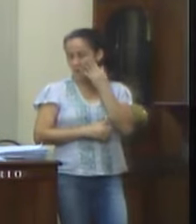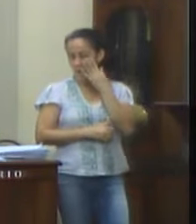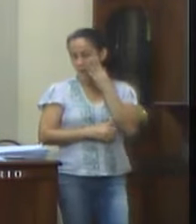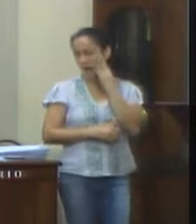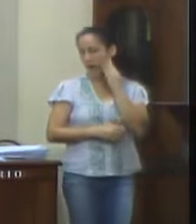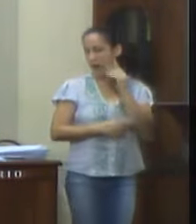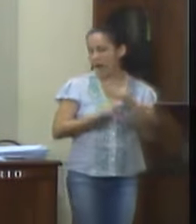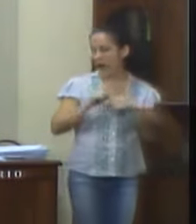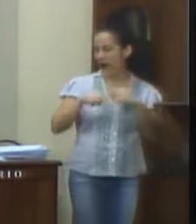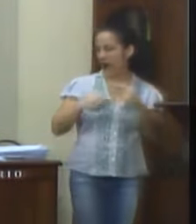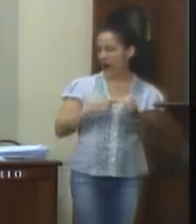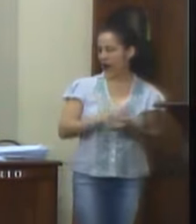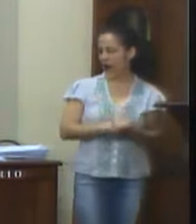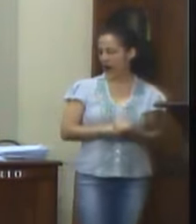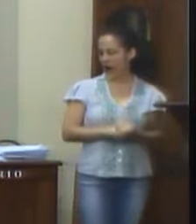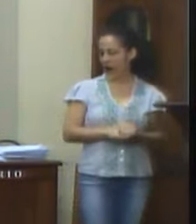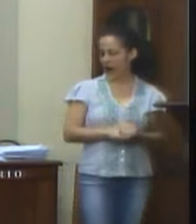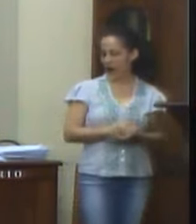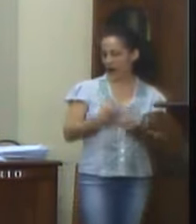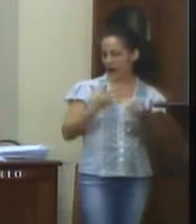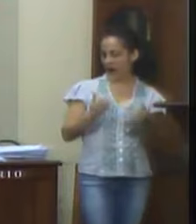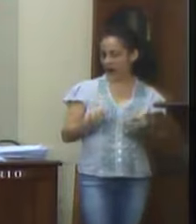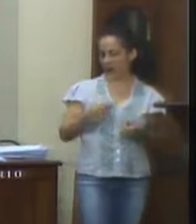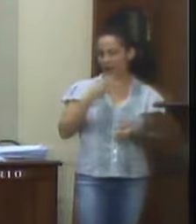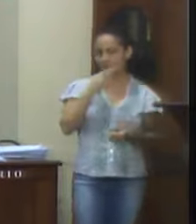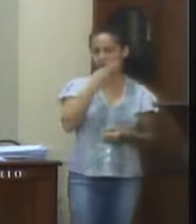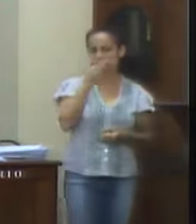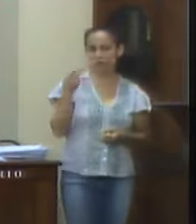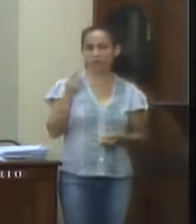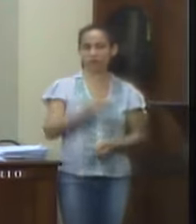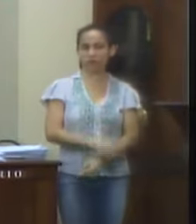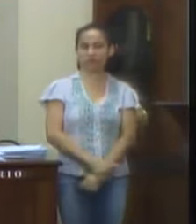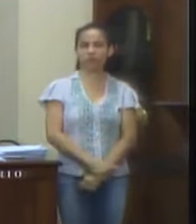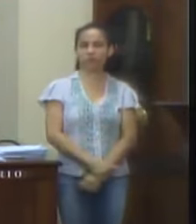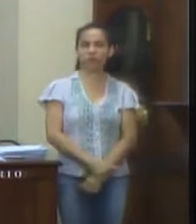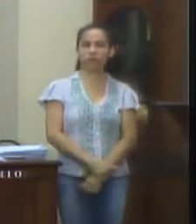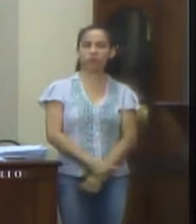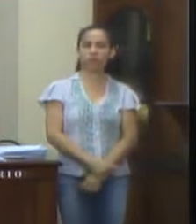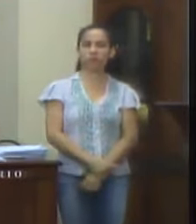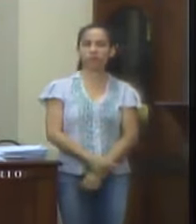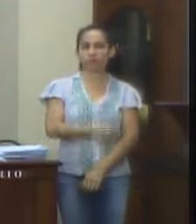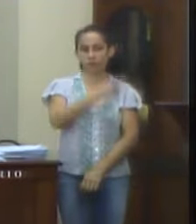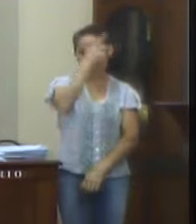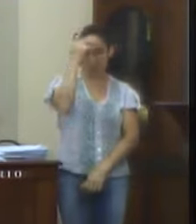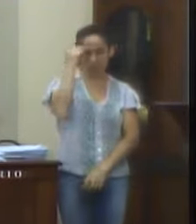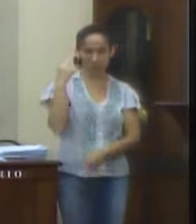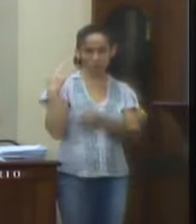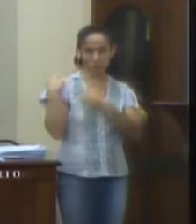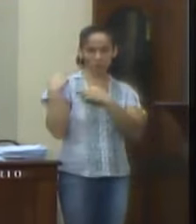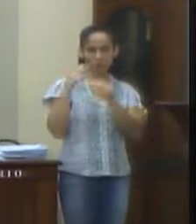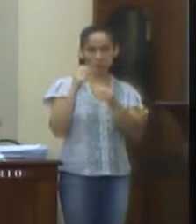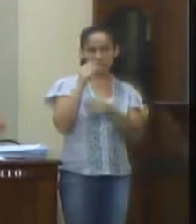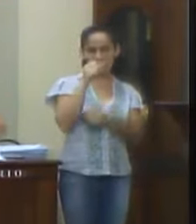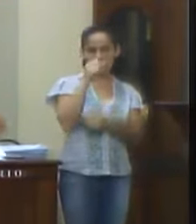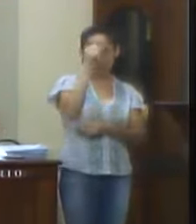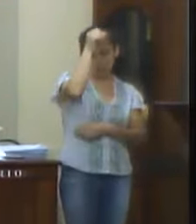Então, conforme a gente recebeu a visita dos representantes da Prefeitura por conta